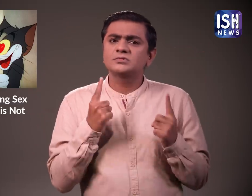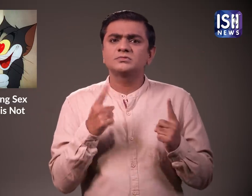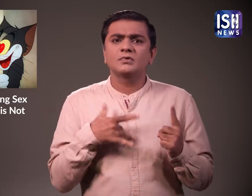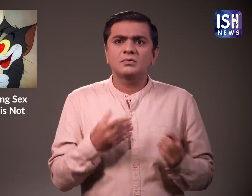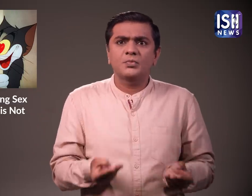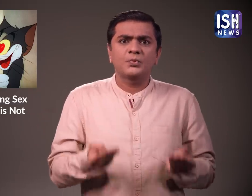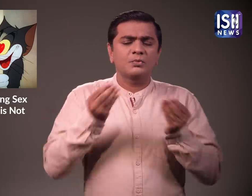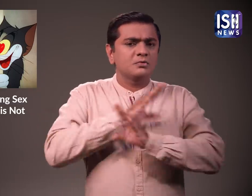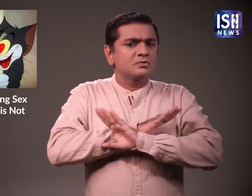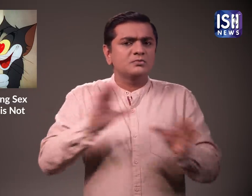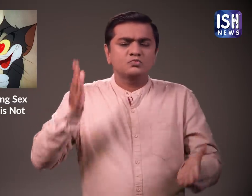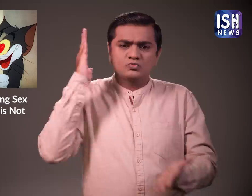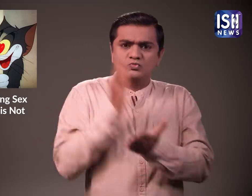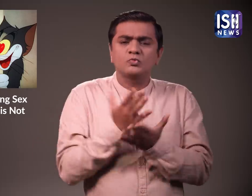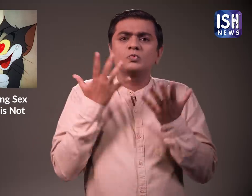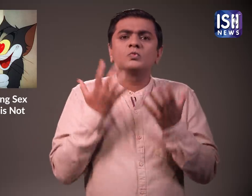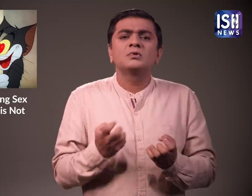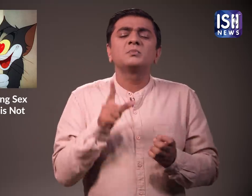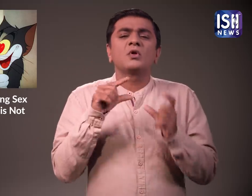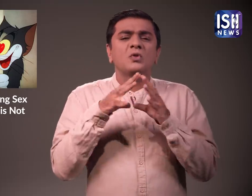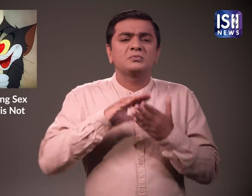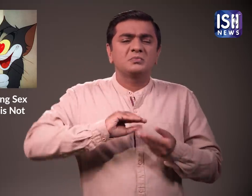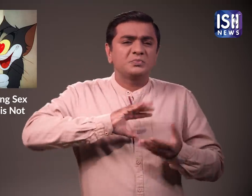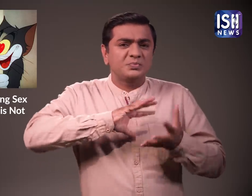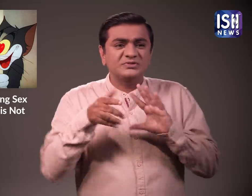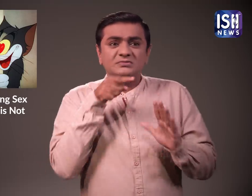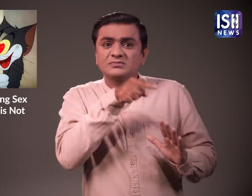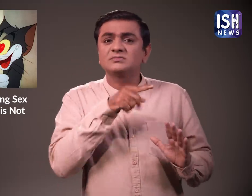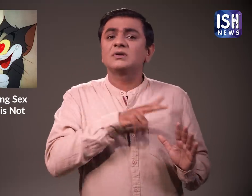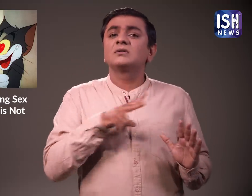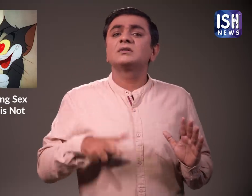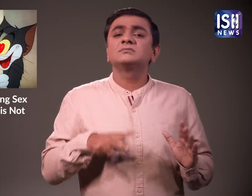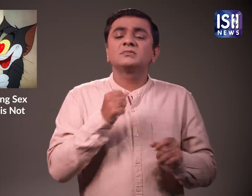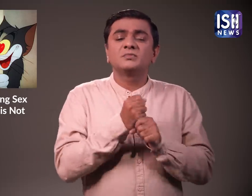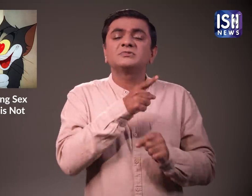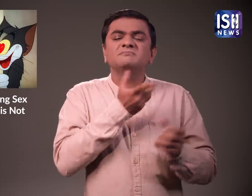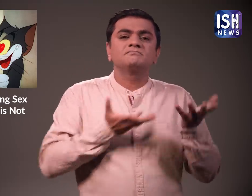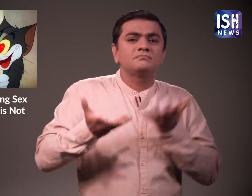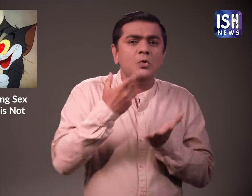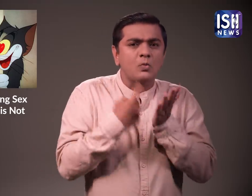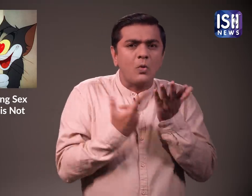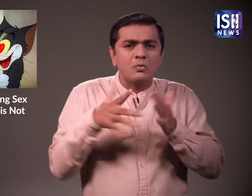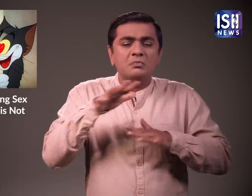यह सुनिश्चित करने के लिए कि इस तरह के मामले ना हो उन्होंने राज्य सरकार से नए कानूनों को लागू करने के लिए कहा है